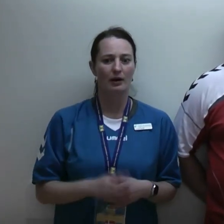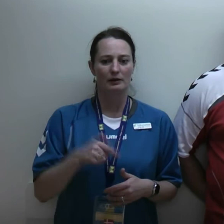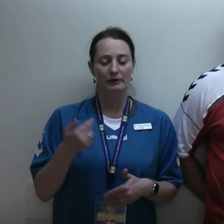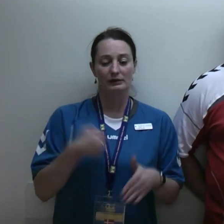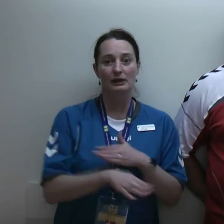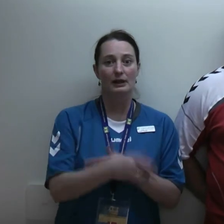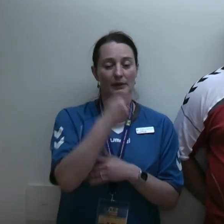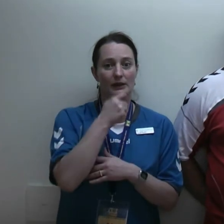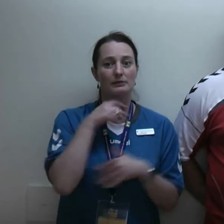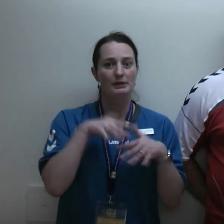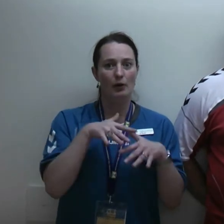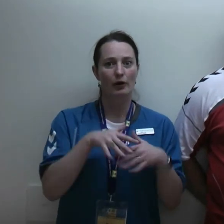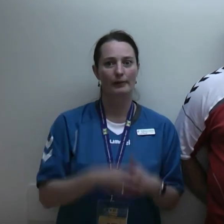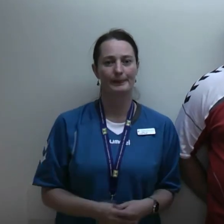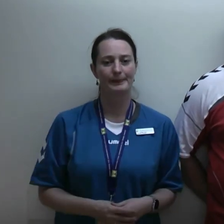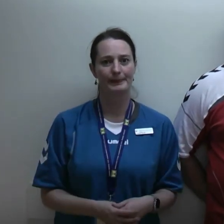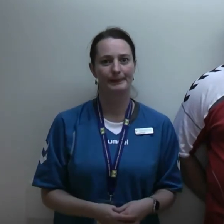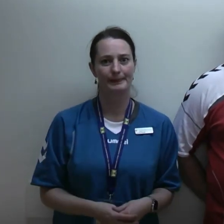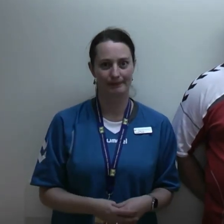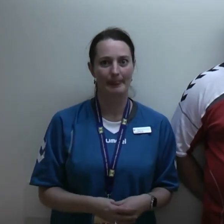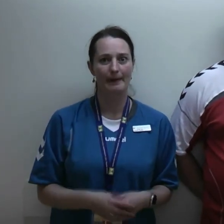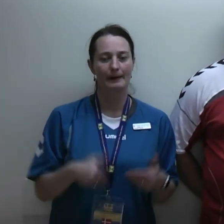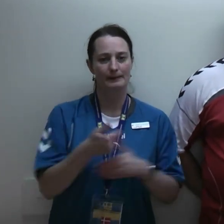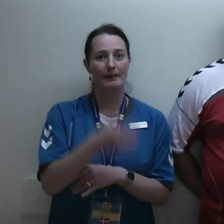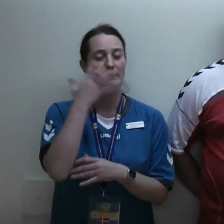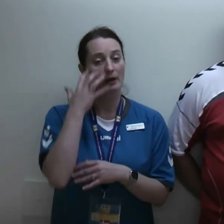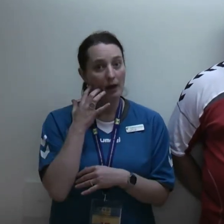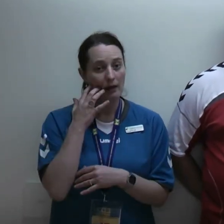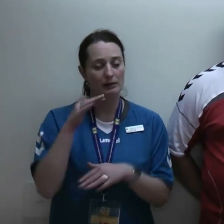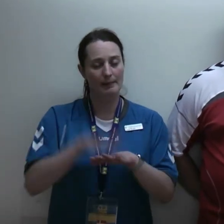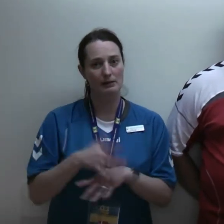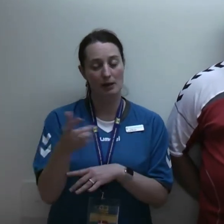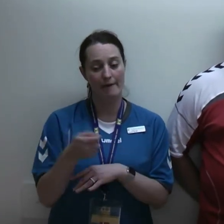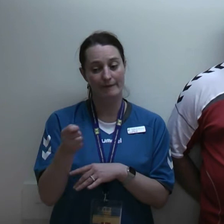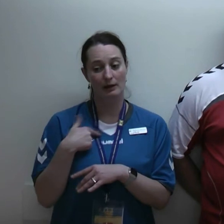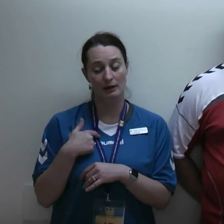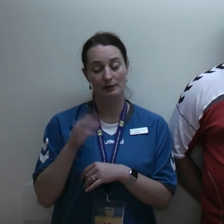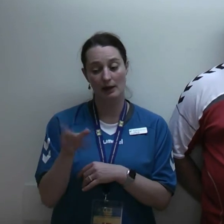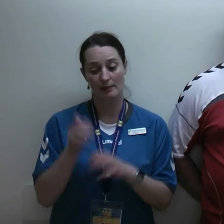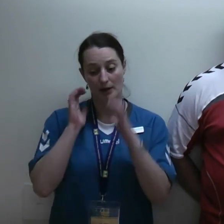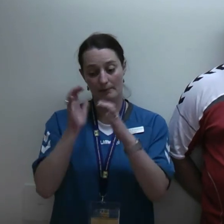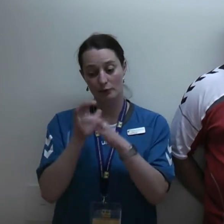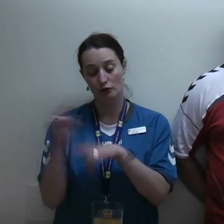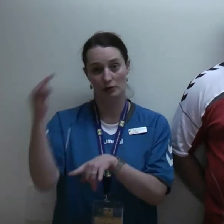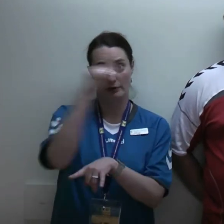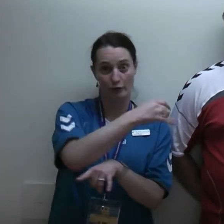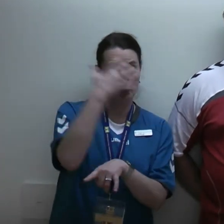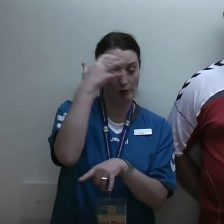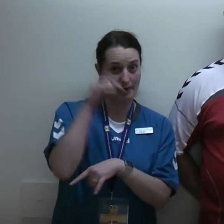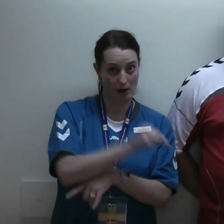havkøj. Og så skal vi kede os og vente på, at vi skal hjem med bussen i morgen og flyve til København, hvor vi måske